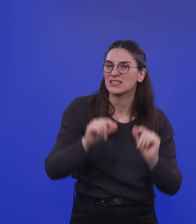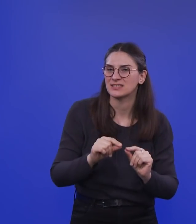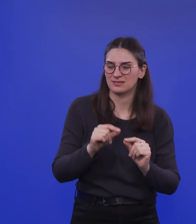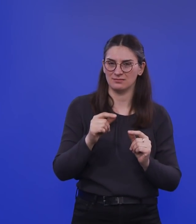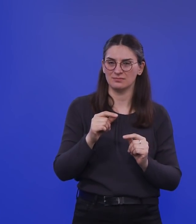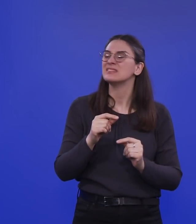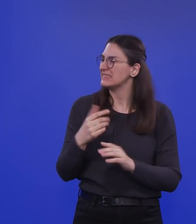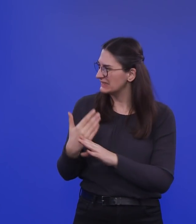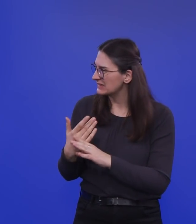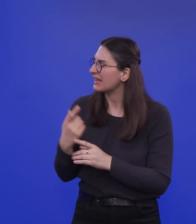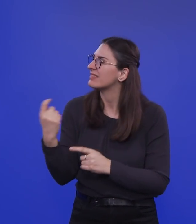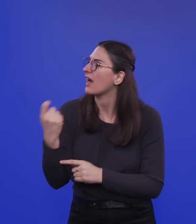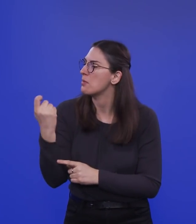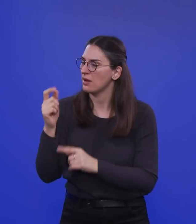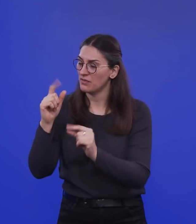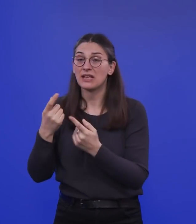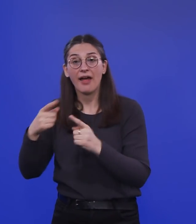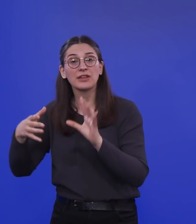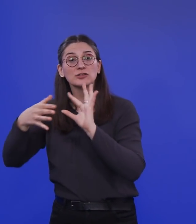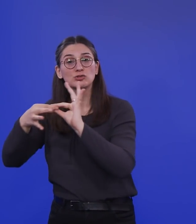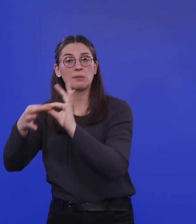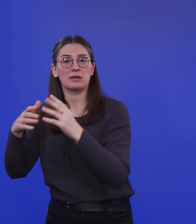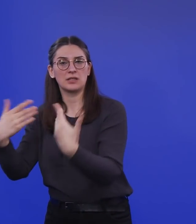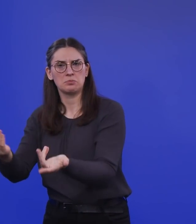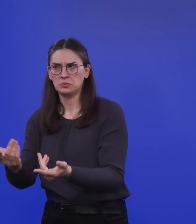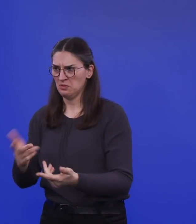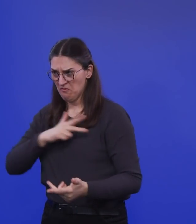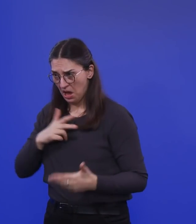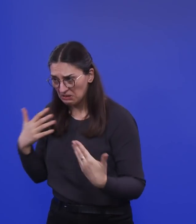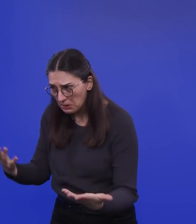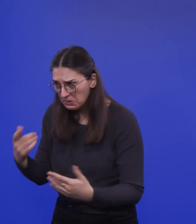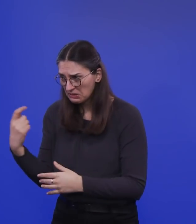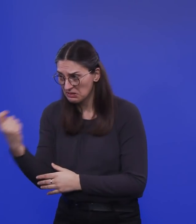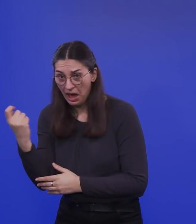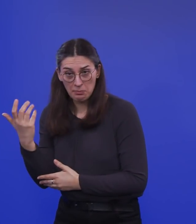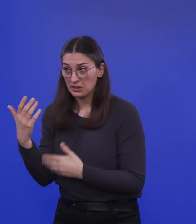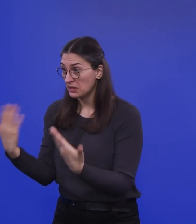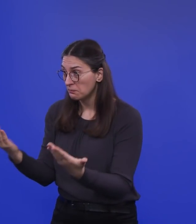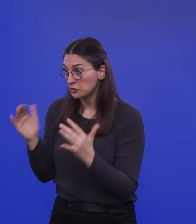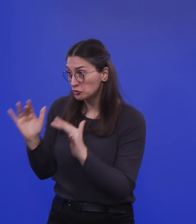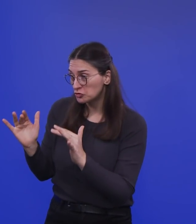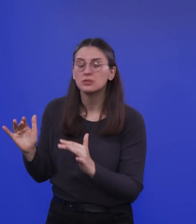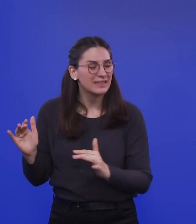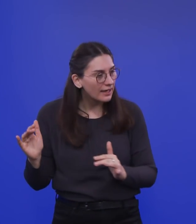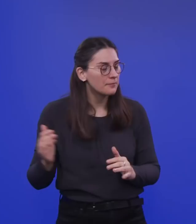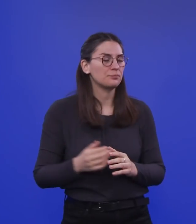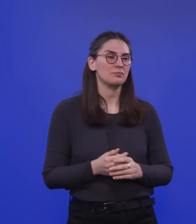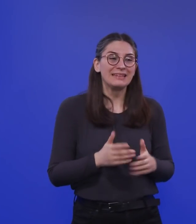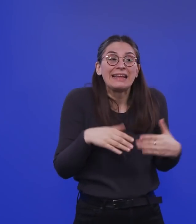Man kann das ja auch in anderen Zusammenhängen angucken und sich fragen, gibt es das überhaupt Treiber der Pandemie? Ja, genau, also das gibt es schon. Und